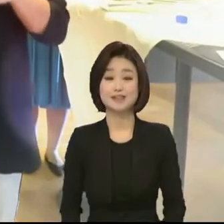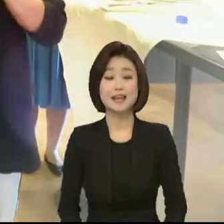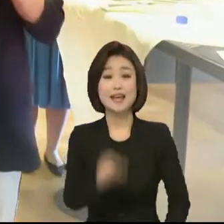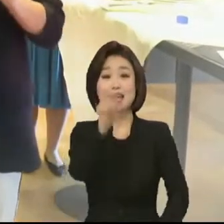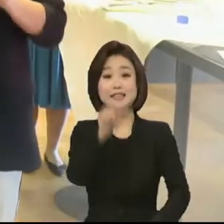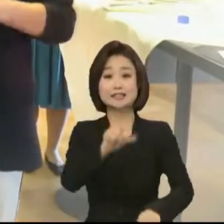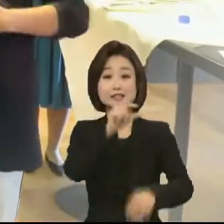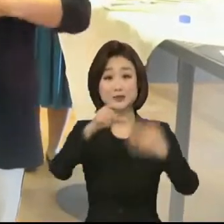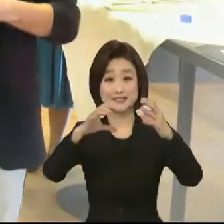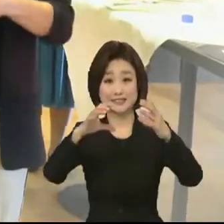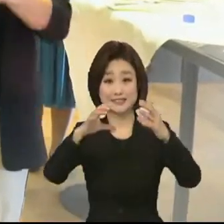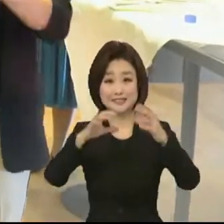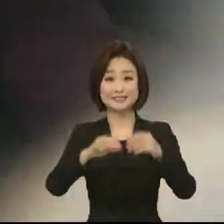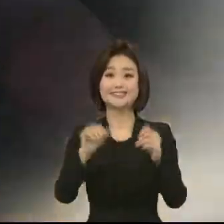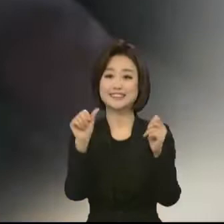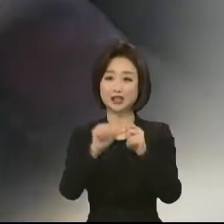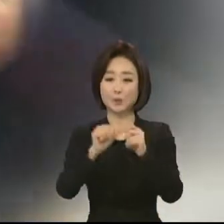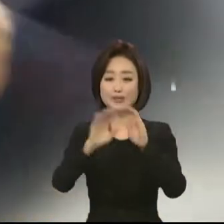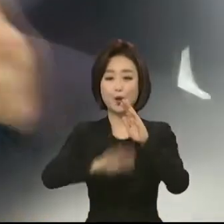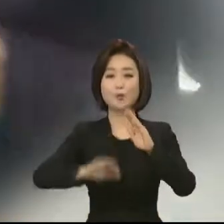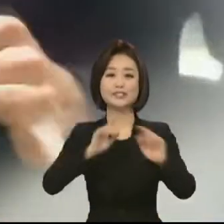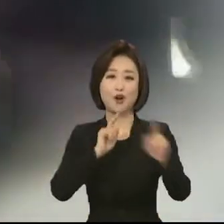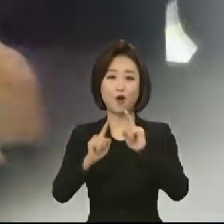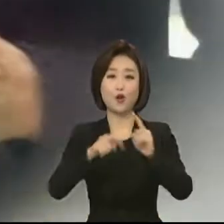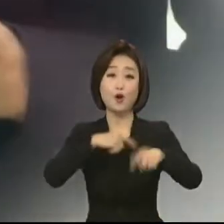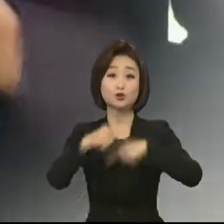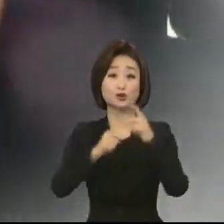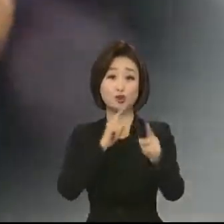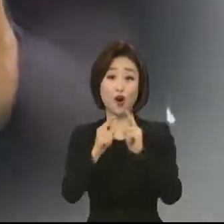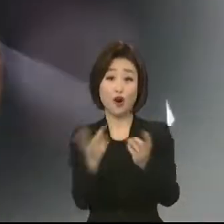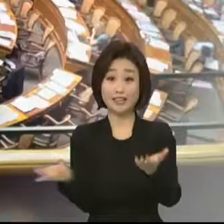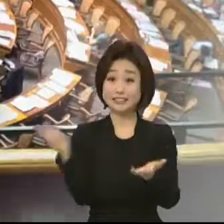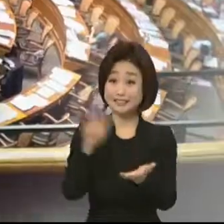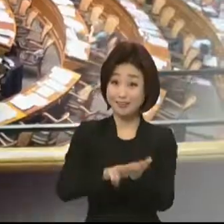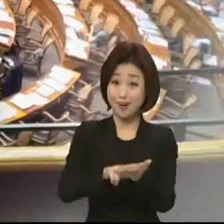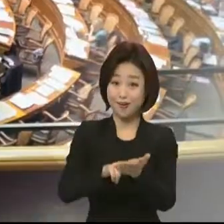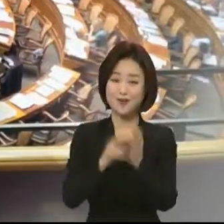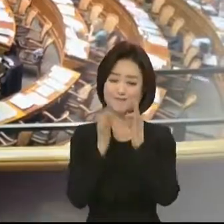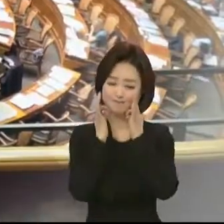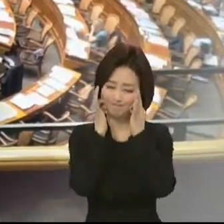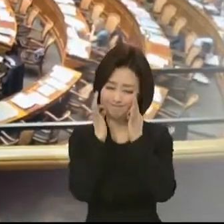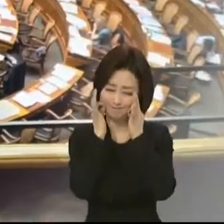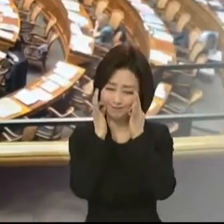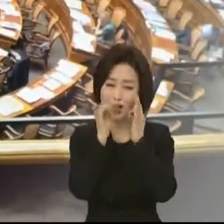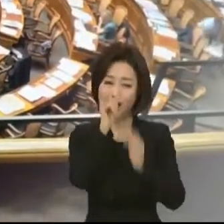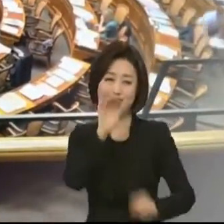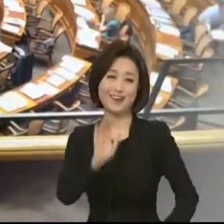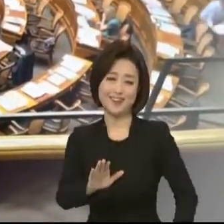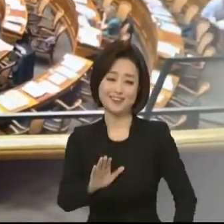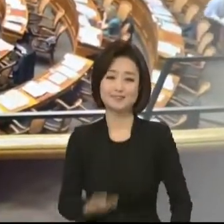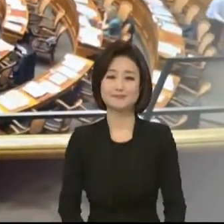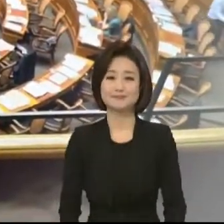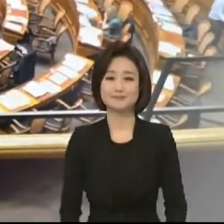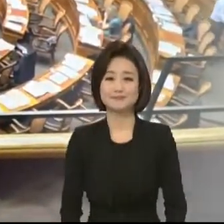지금 스위스가 다섯 번째 공식 언어로 수어를 지정하려는 이유입니다. 음료가 다음